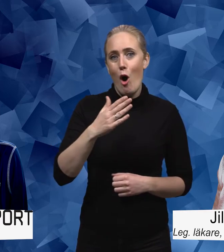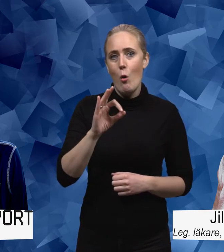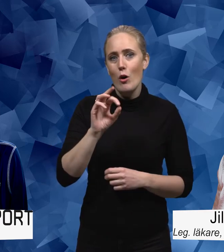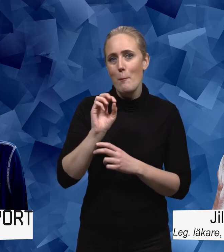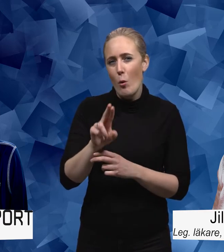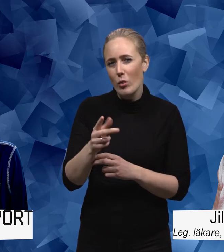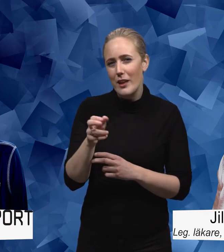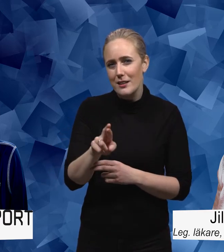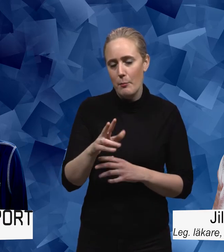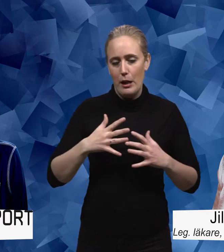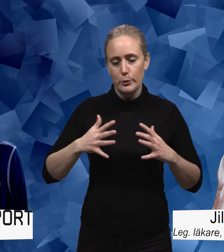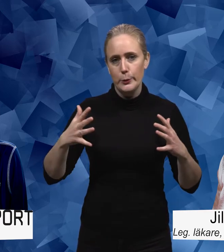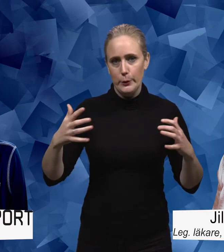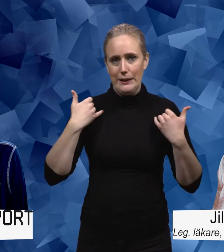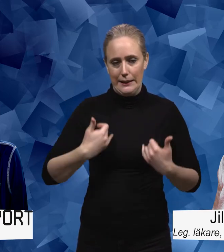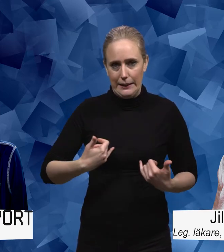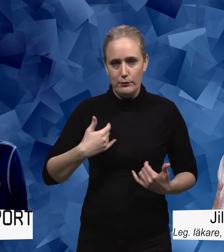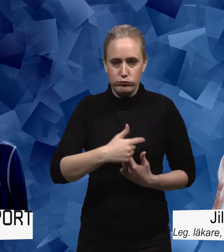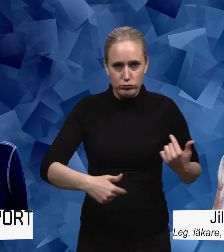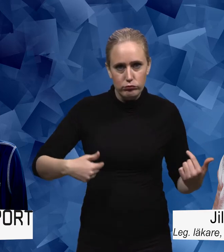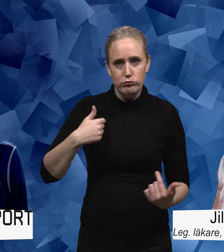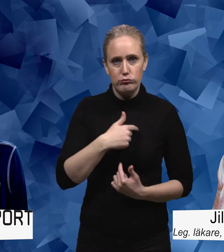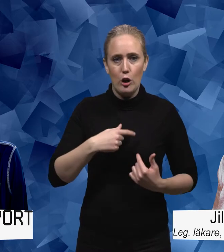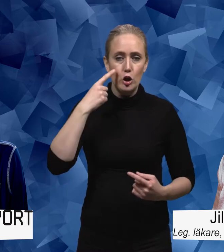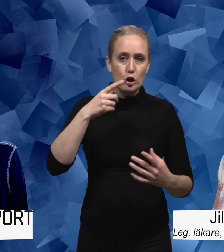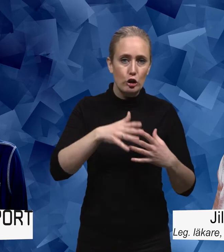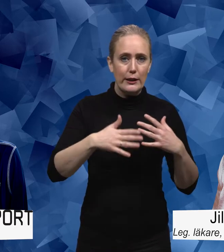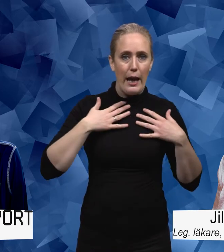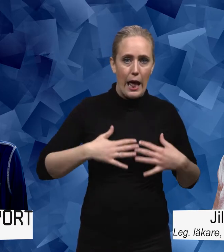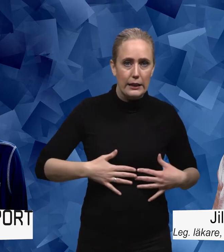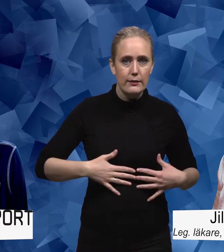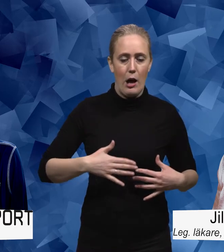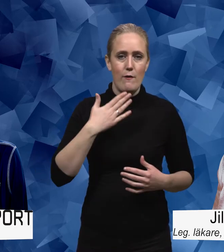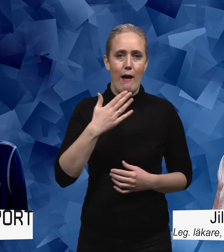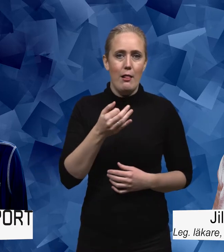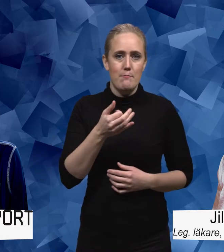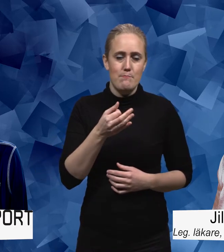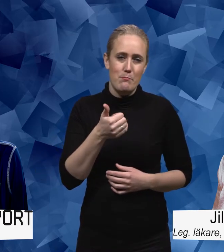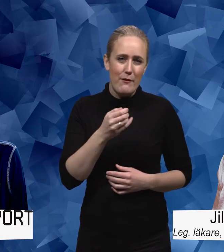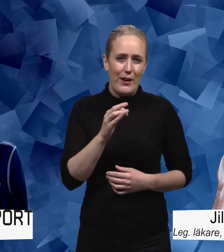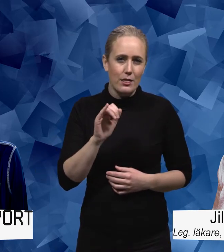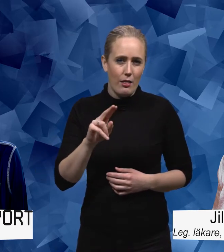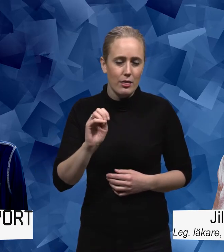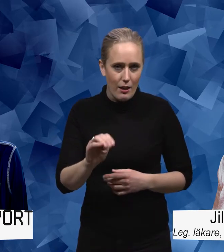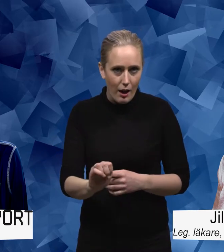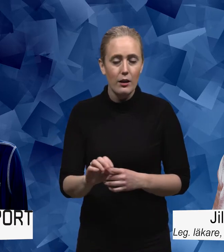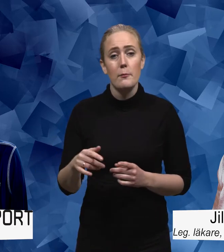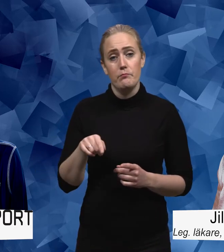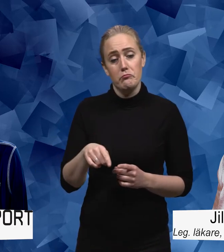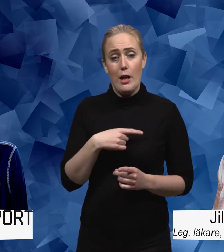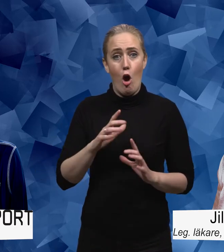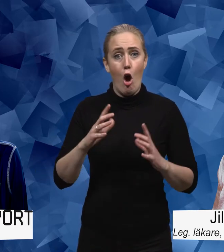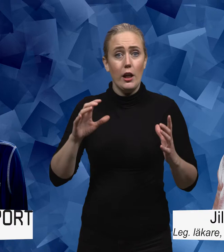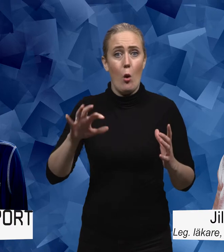exempel som ökar. Och då pratar vi om psykisk hälsa och välbefinnande. Det ökar ju när vi rör på oss till exempel.